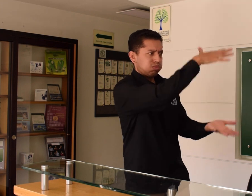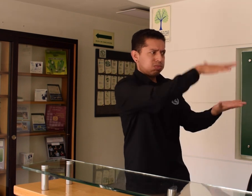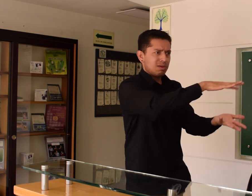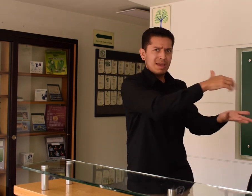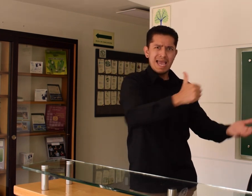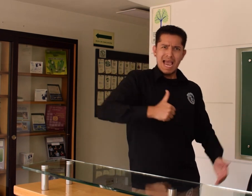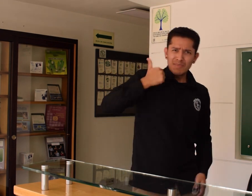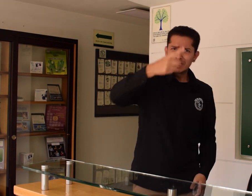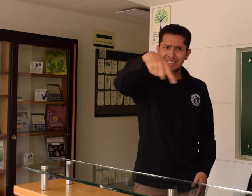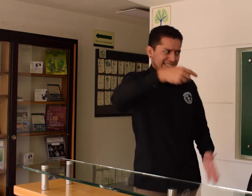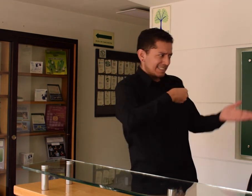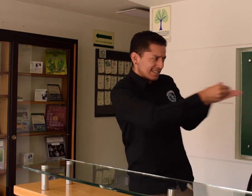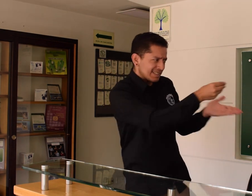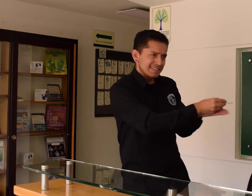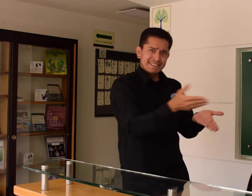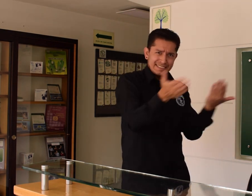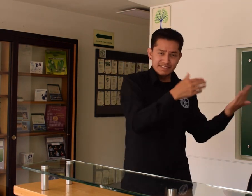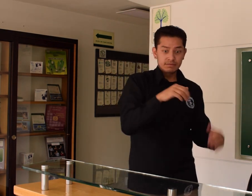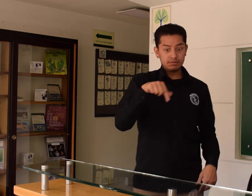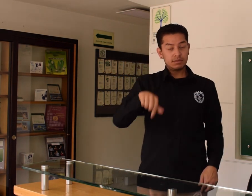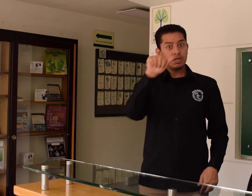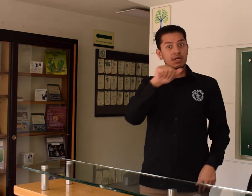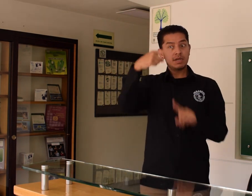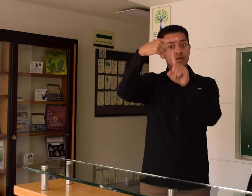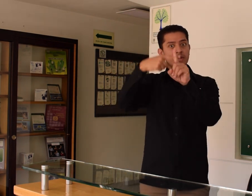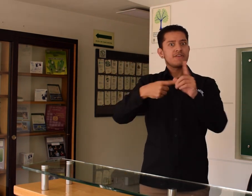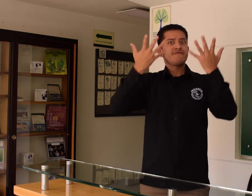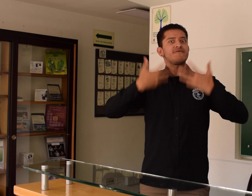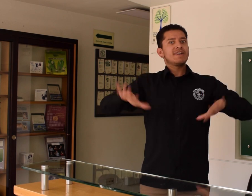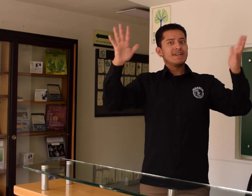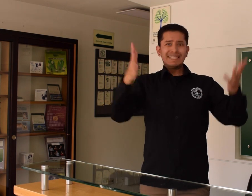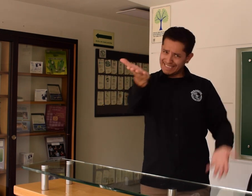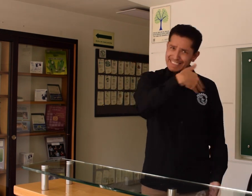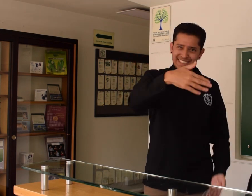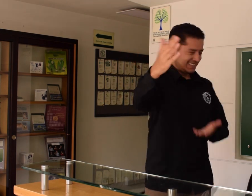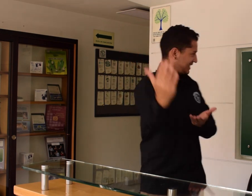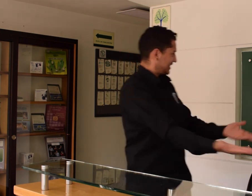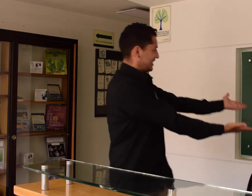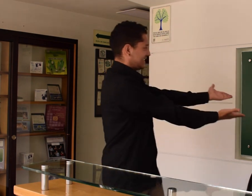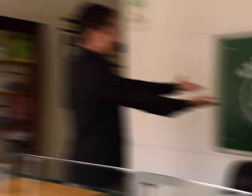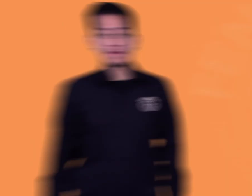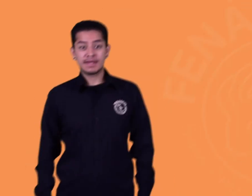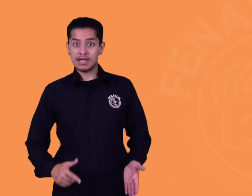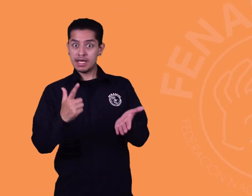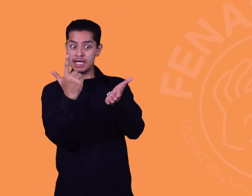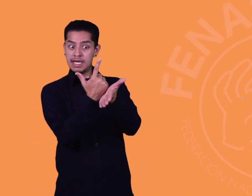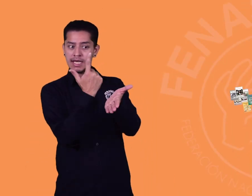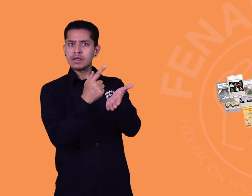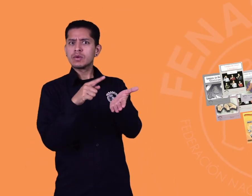agotando. ¡Aprovecha! Es una oferta especial que finaliza en este mes. Así que ven. Los libros que